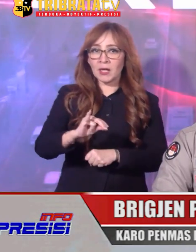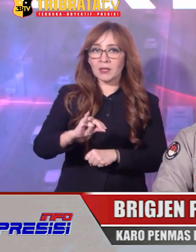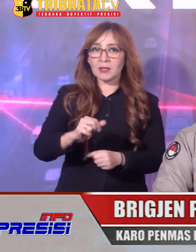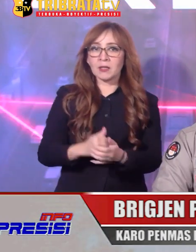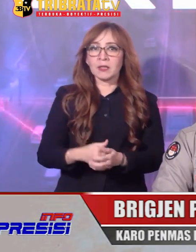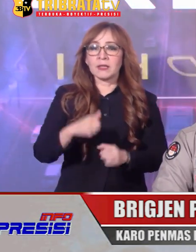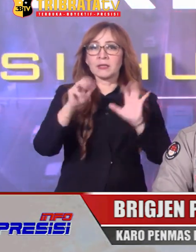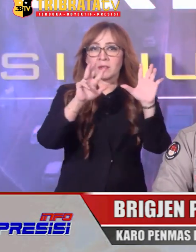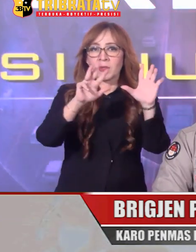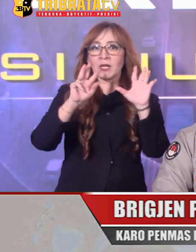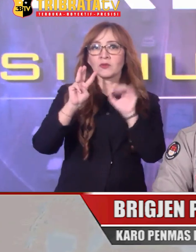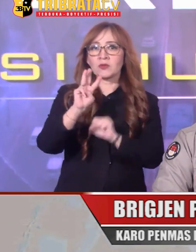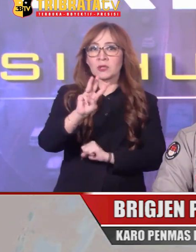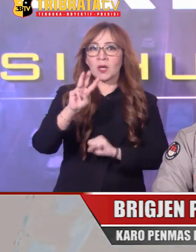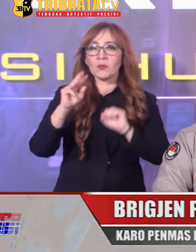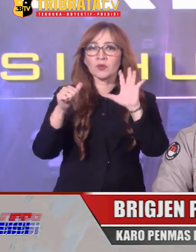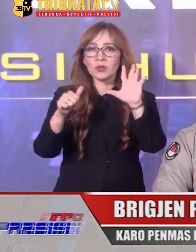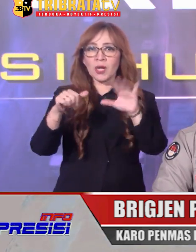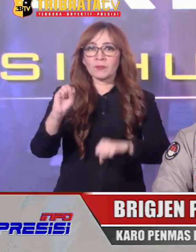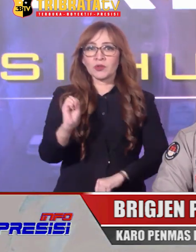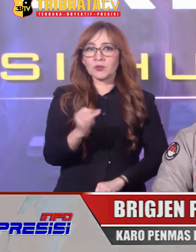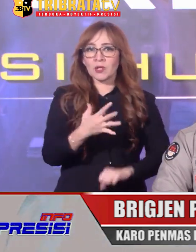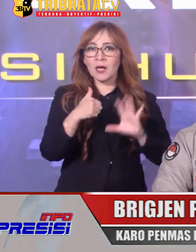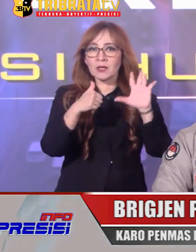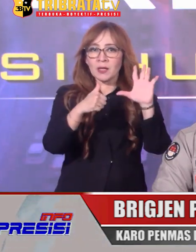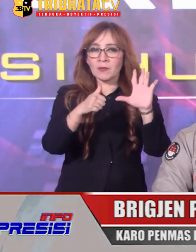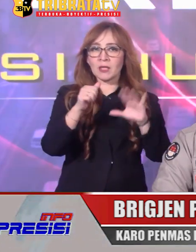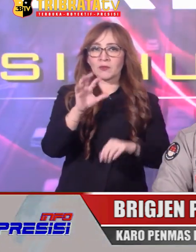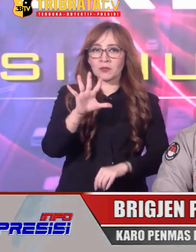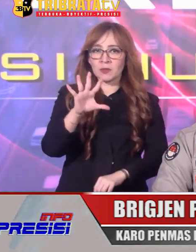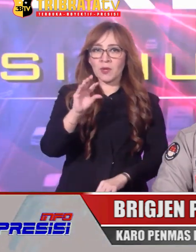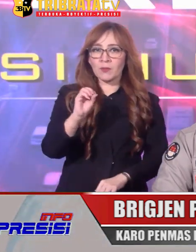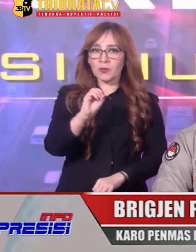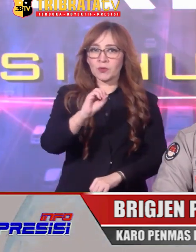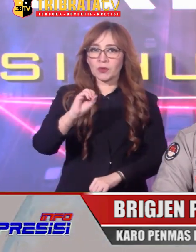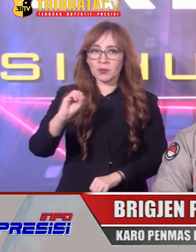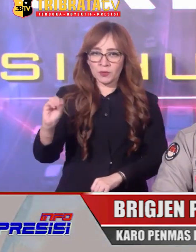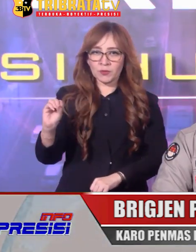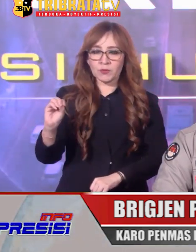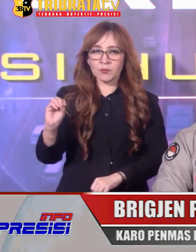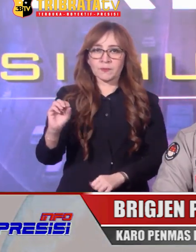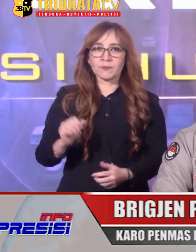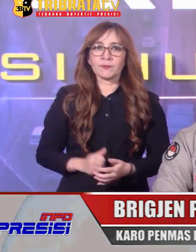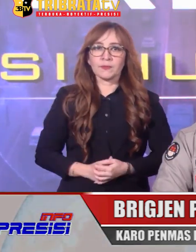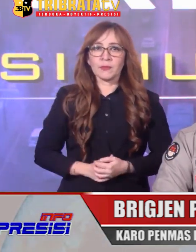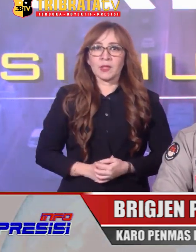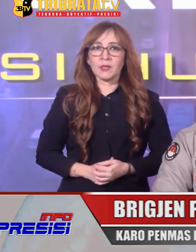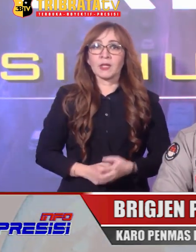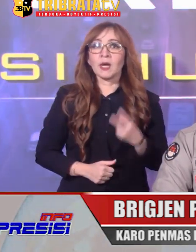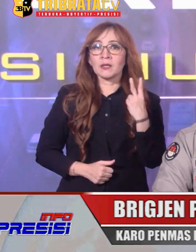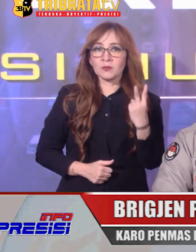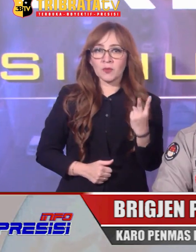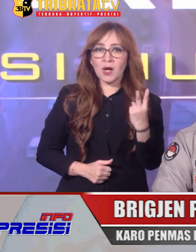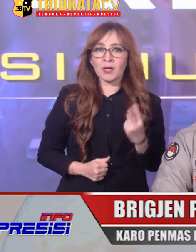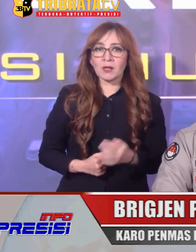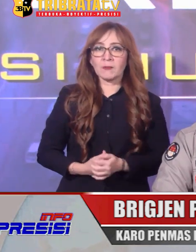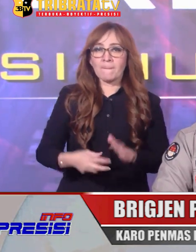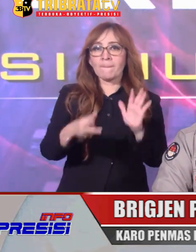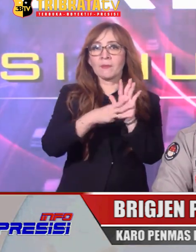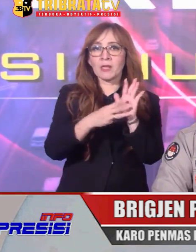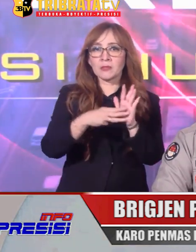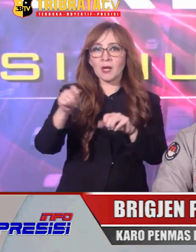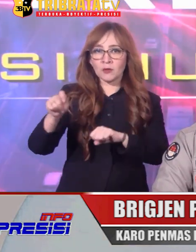936.650.000 rupiah Yang kedua Terkait